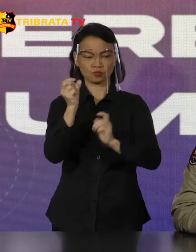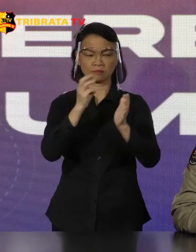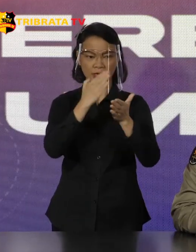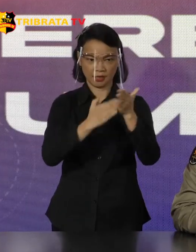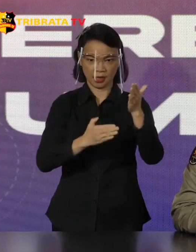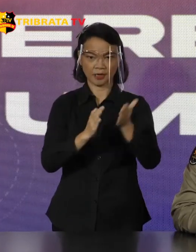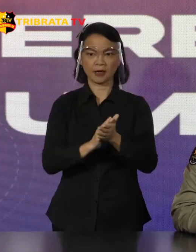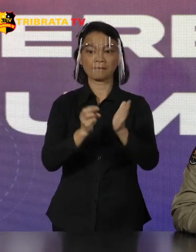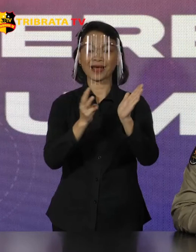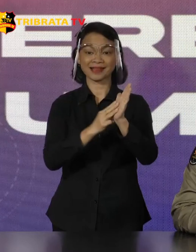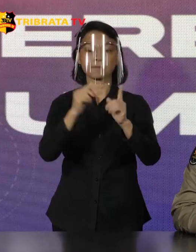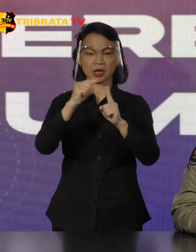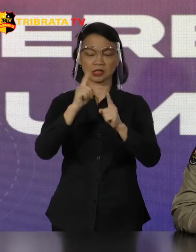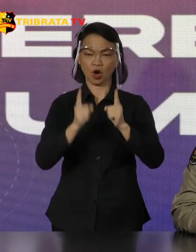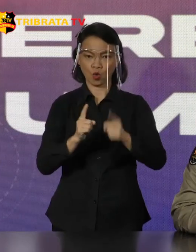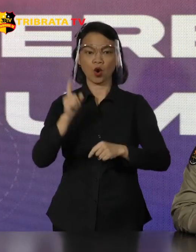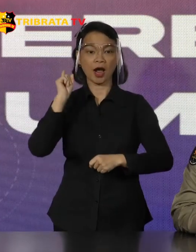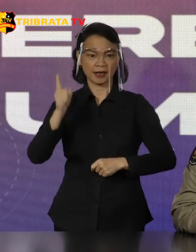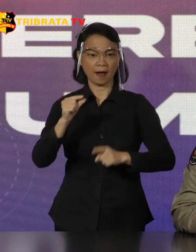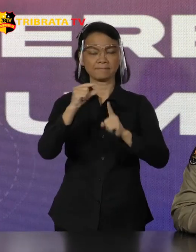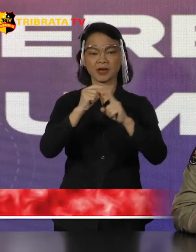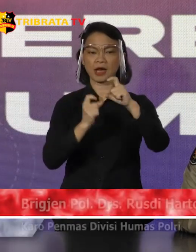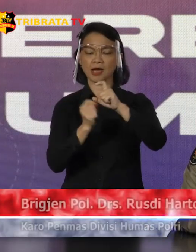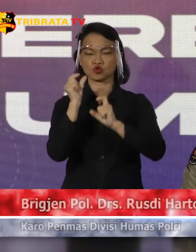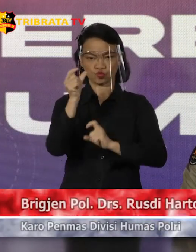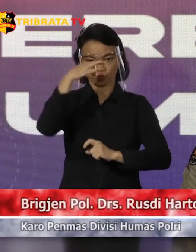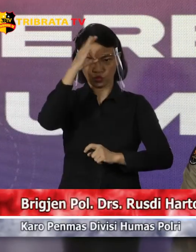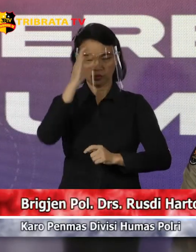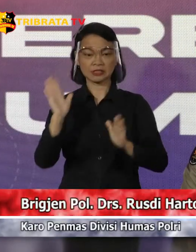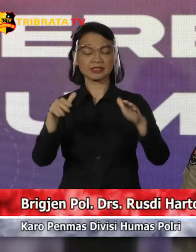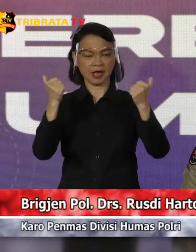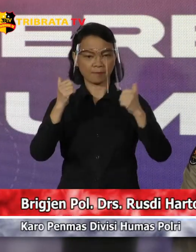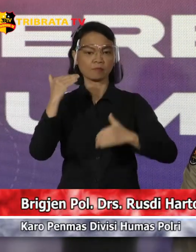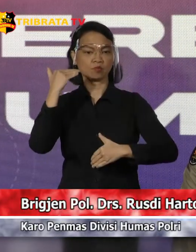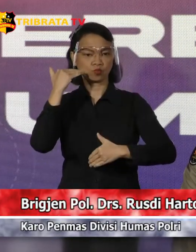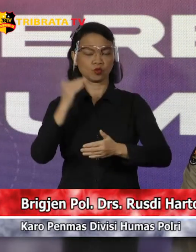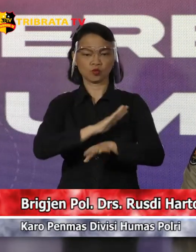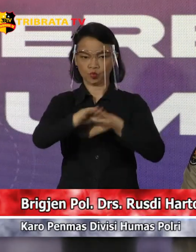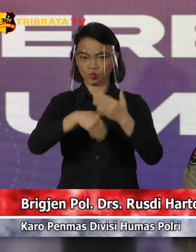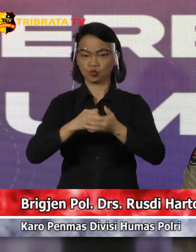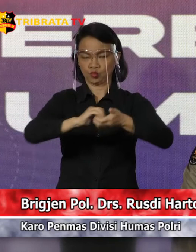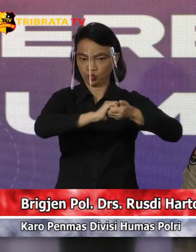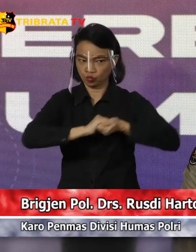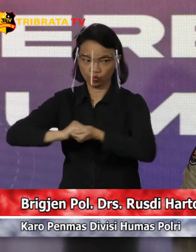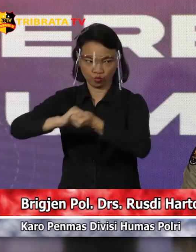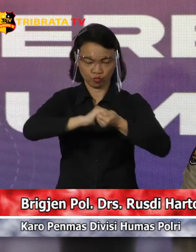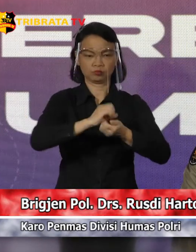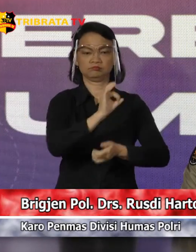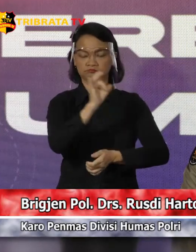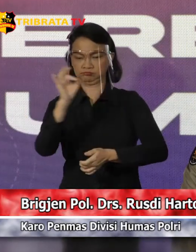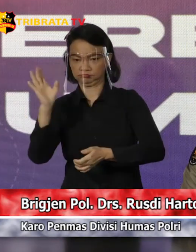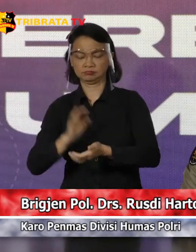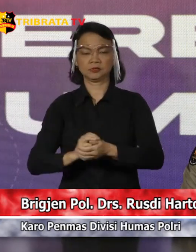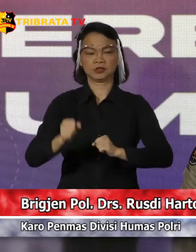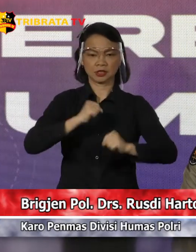Praja Jadi di mana ada PSU tentunya PORI siap mengamankan Bersama dengan instansi yang lain Agar kegiatan